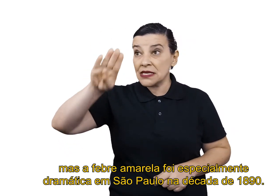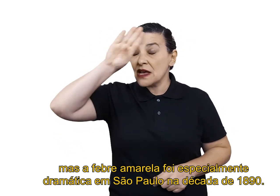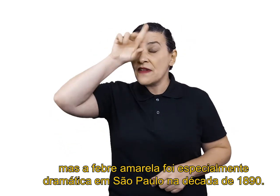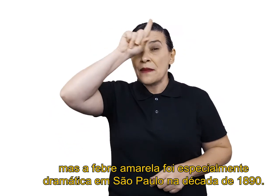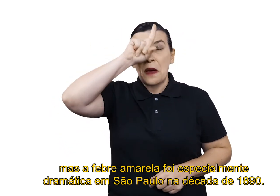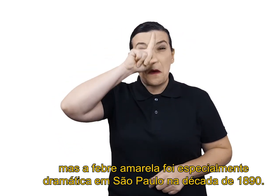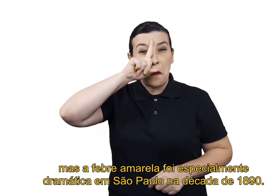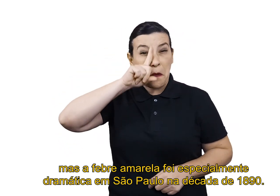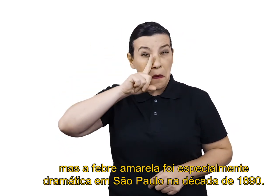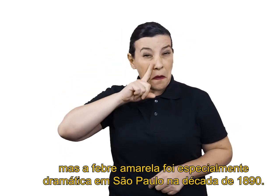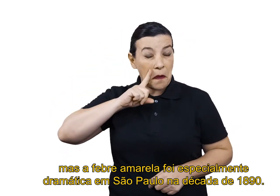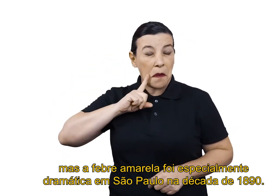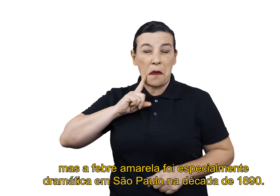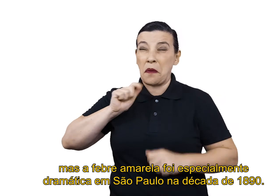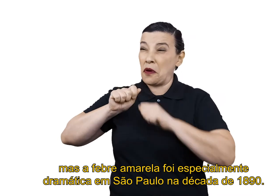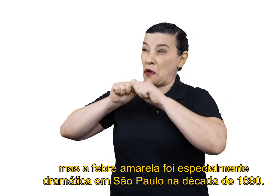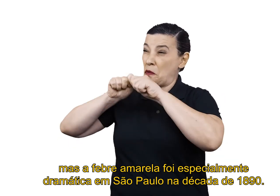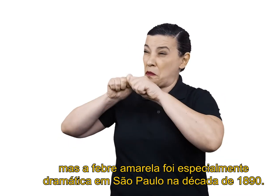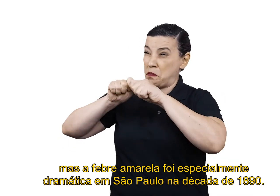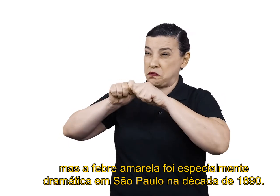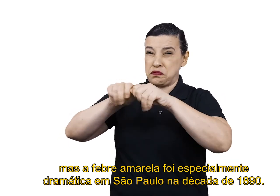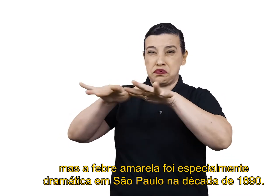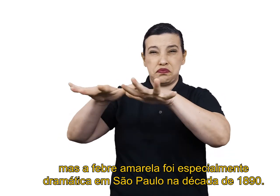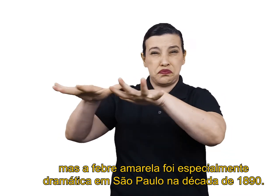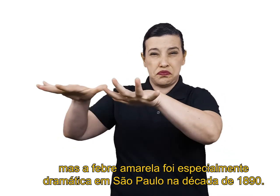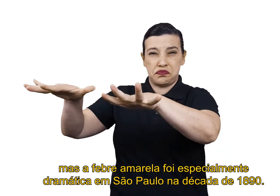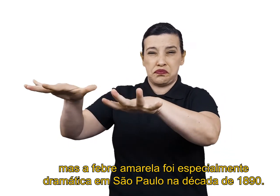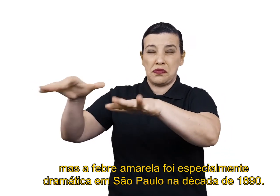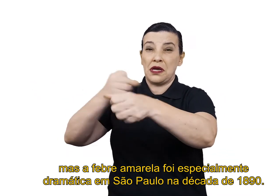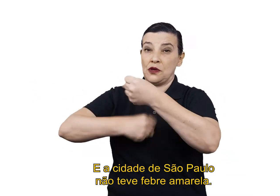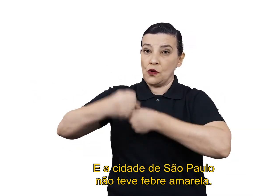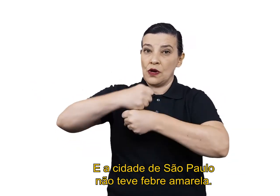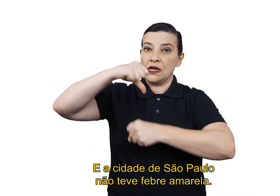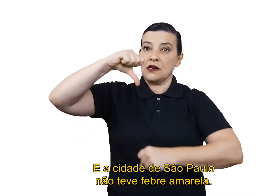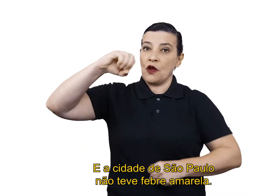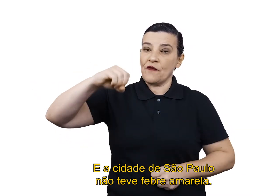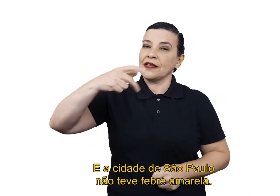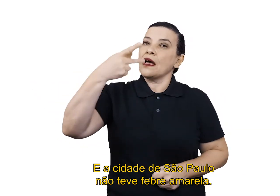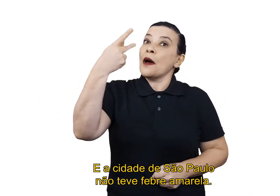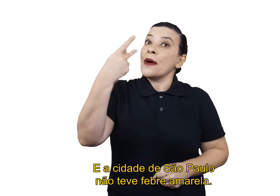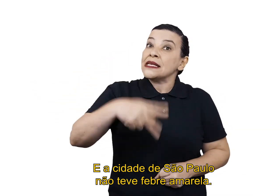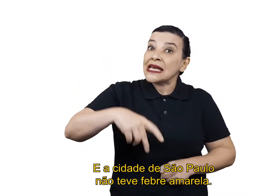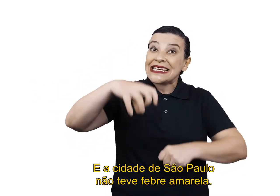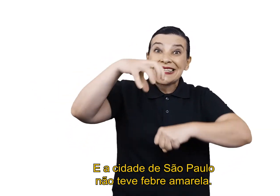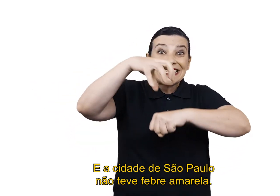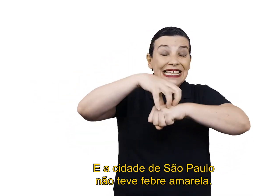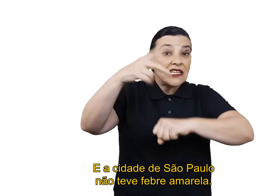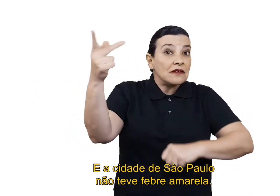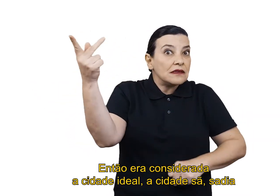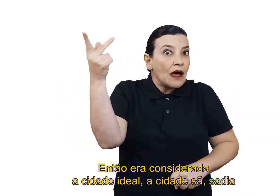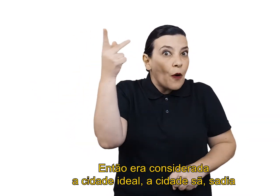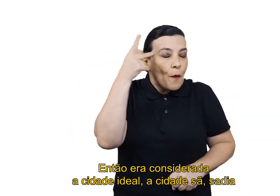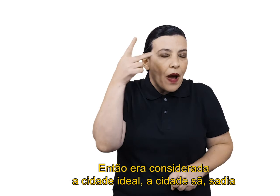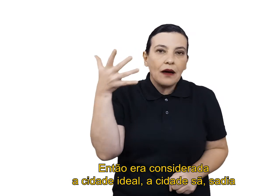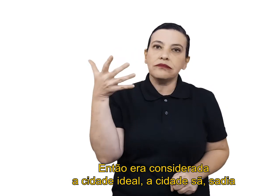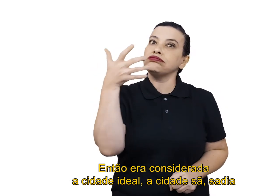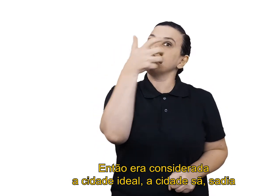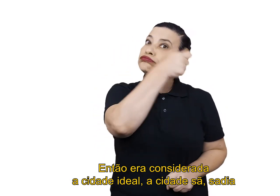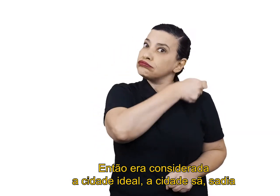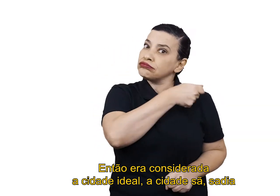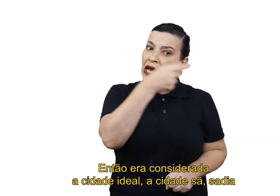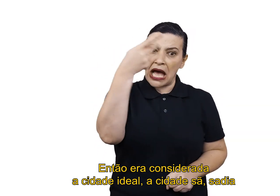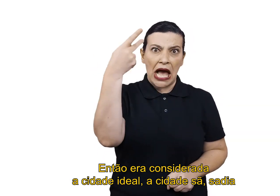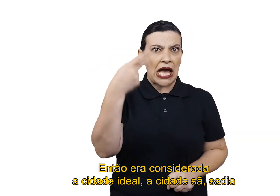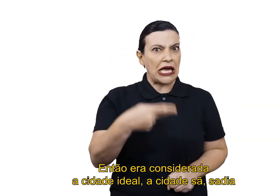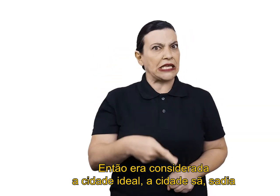especialmente domática em São Paulo, na década de 90. E a cidade de São Paulo não teve febre amarela. Então era considerada